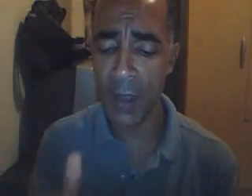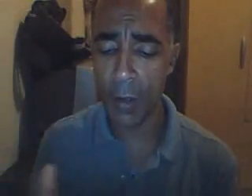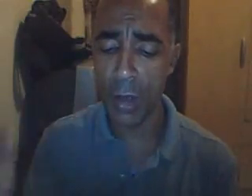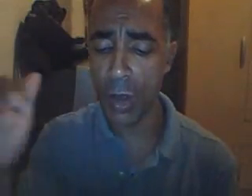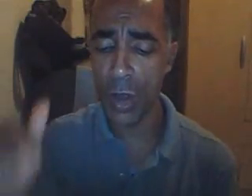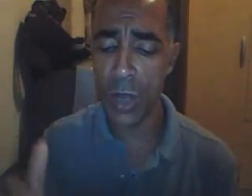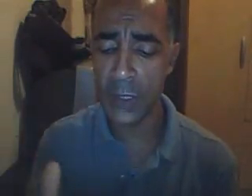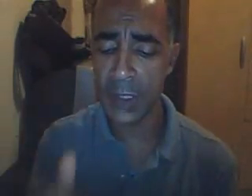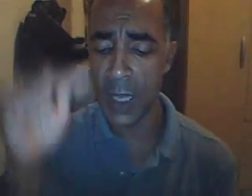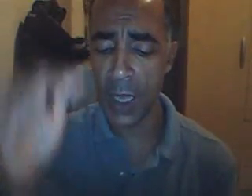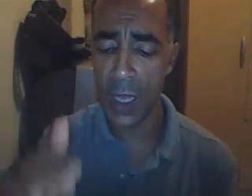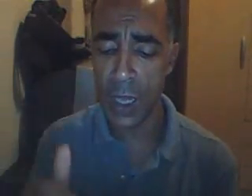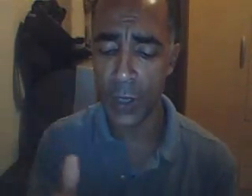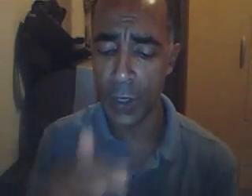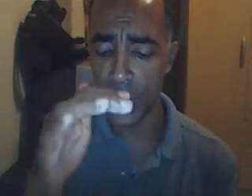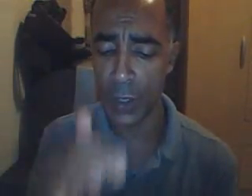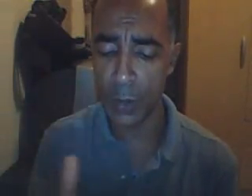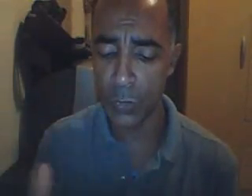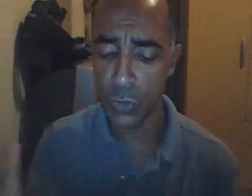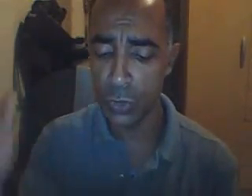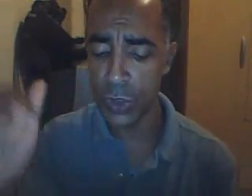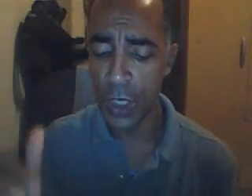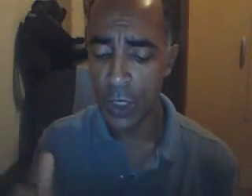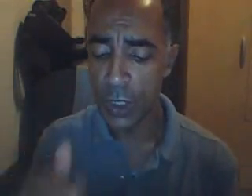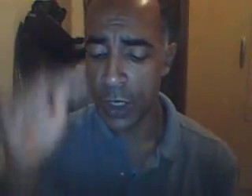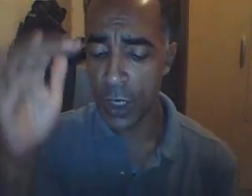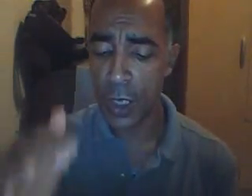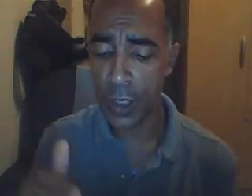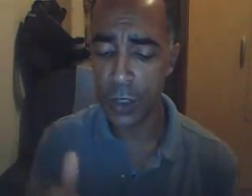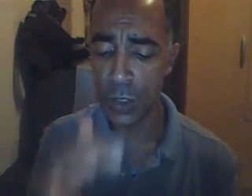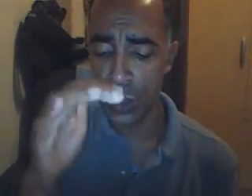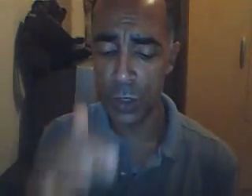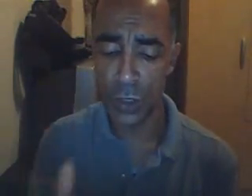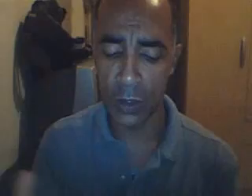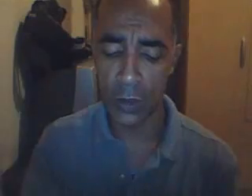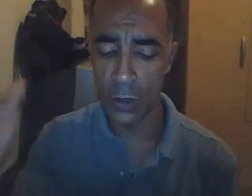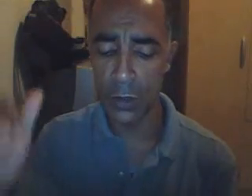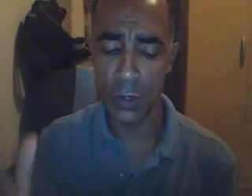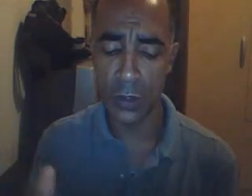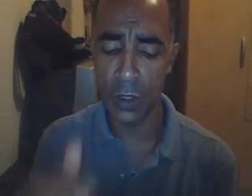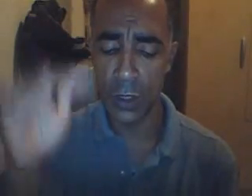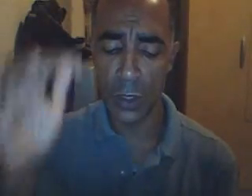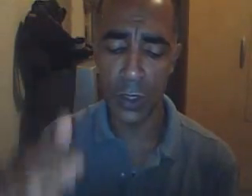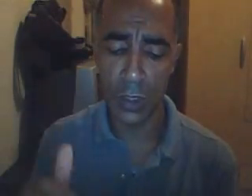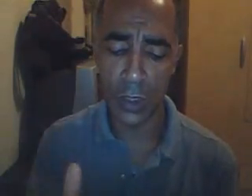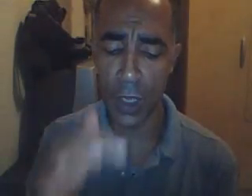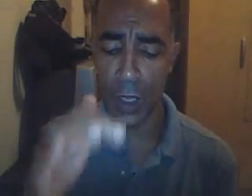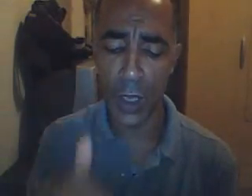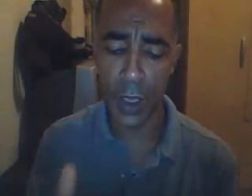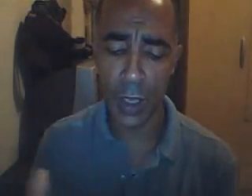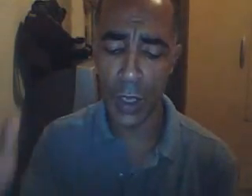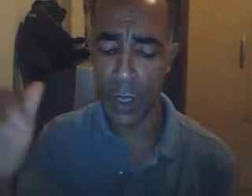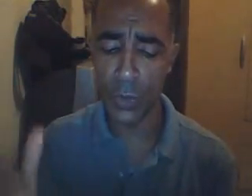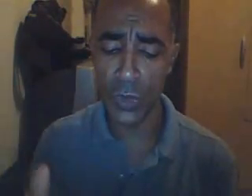gozaremos, que aqui despediremos,